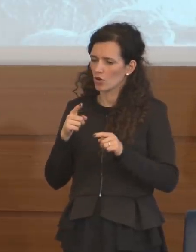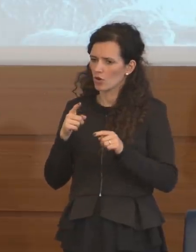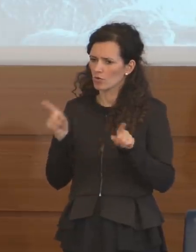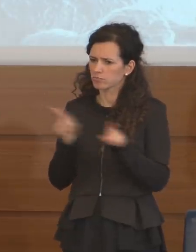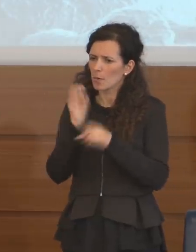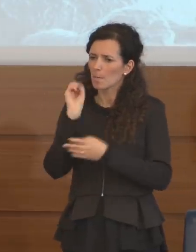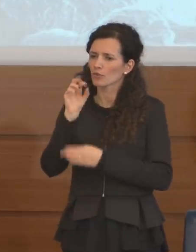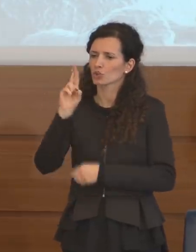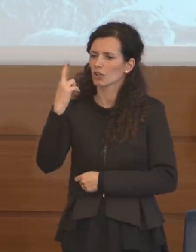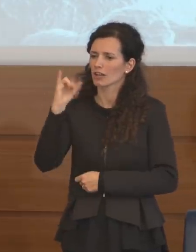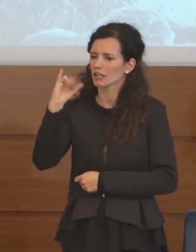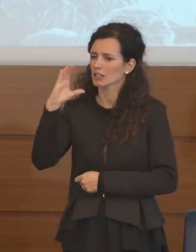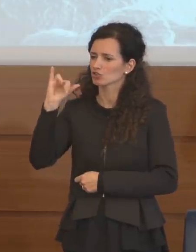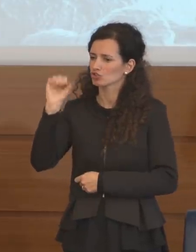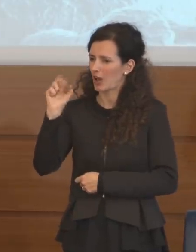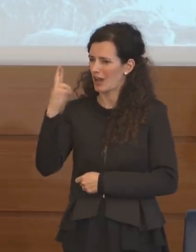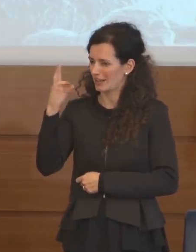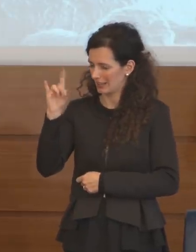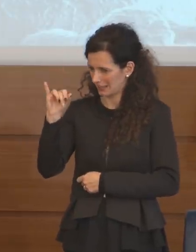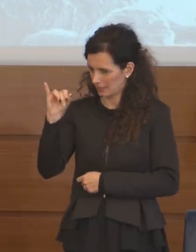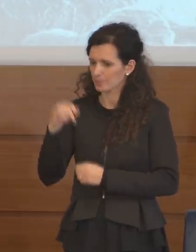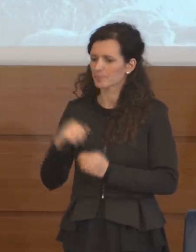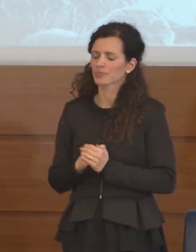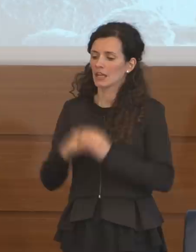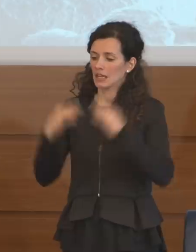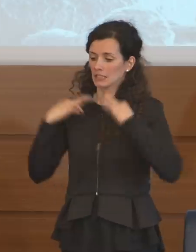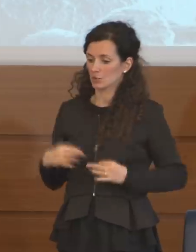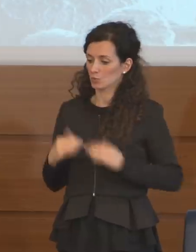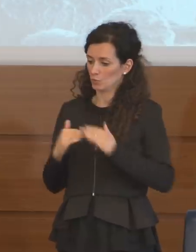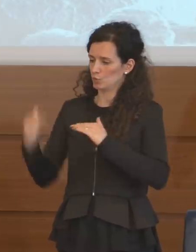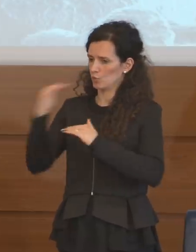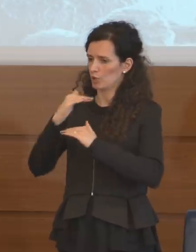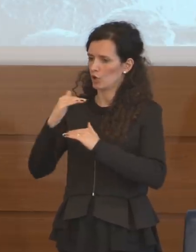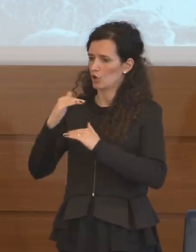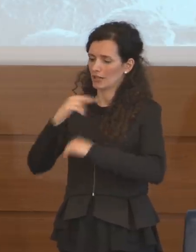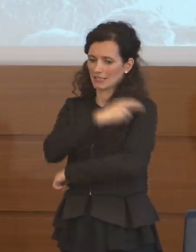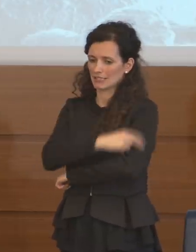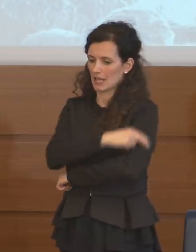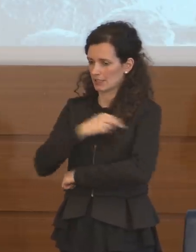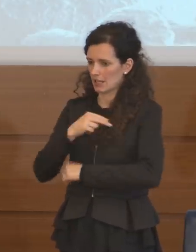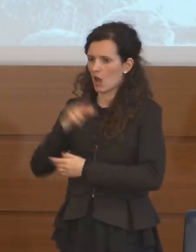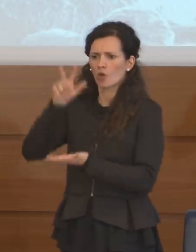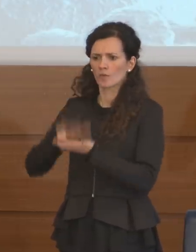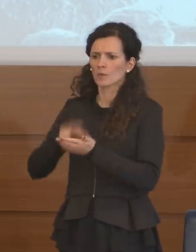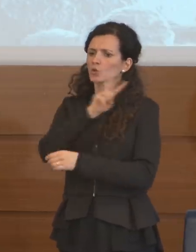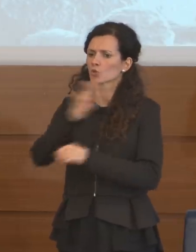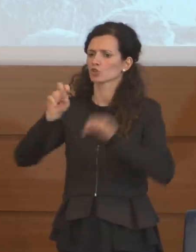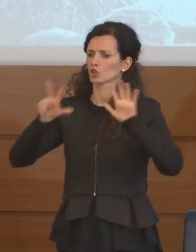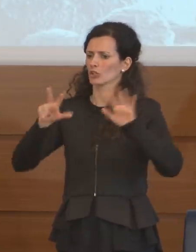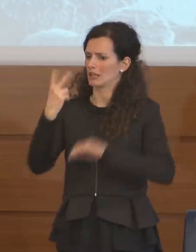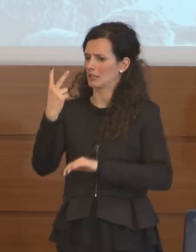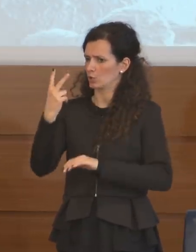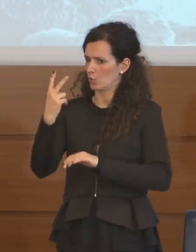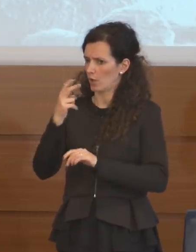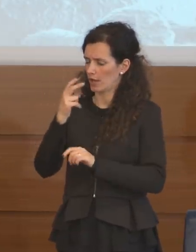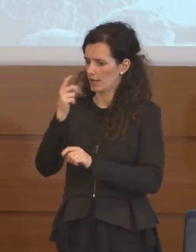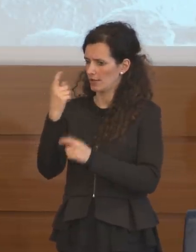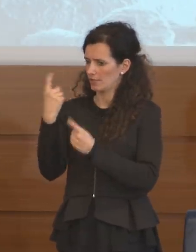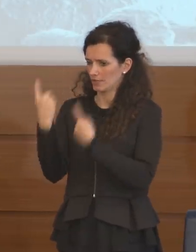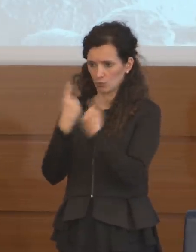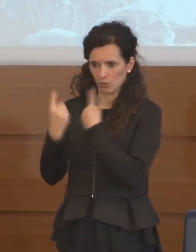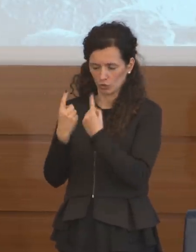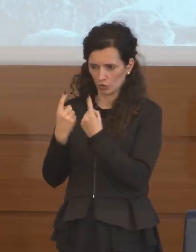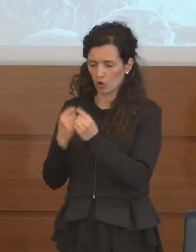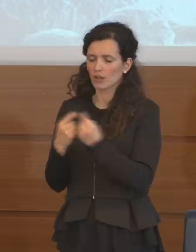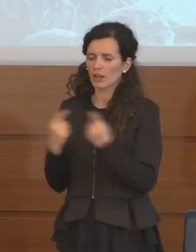perché praticamente l'Istituto Superiore di Sanità ha confermato 282 casi mentre le